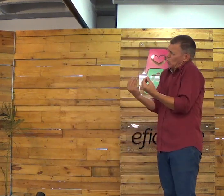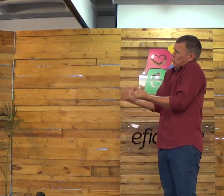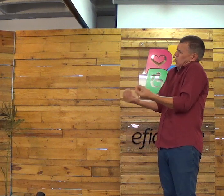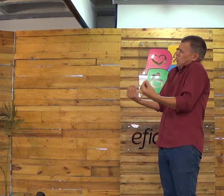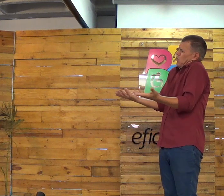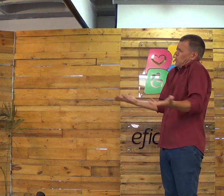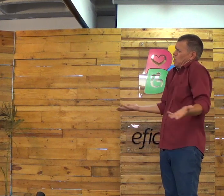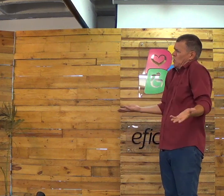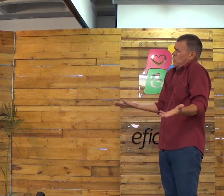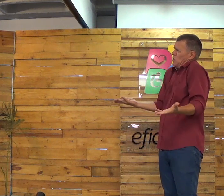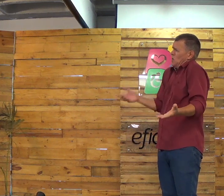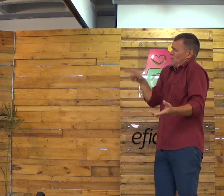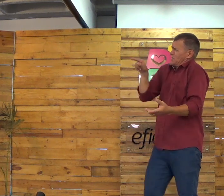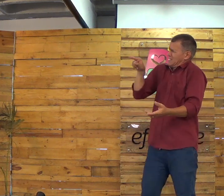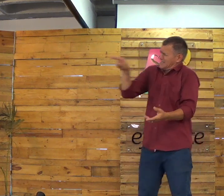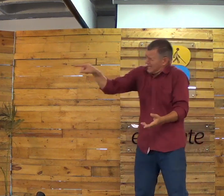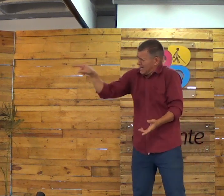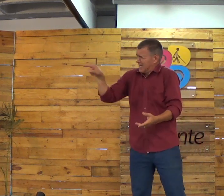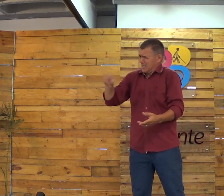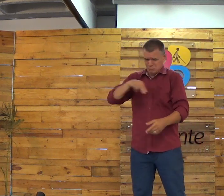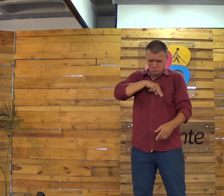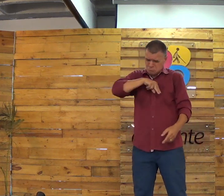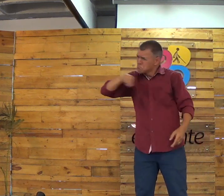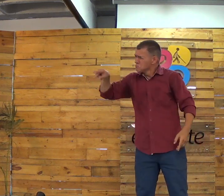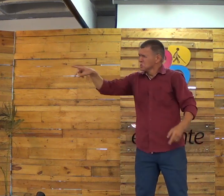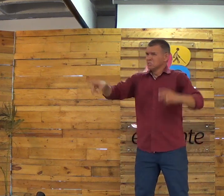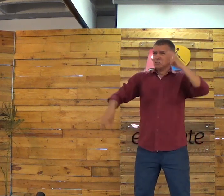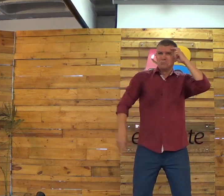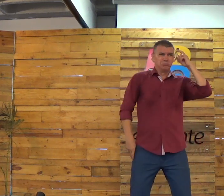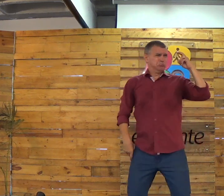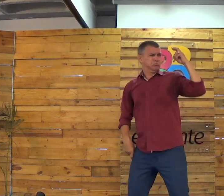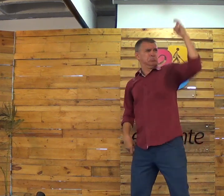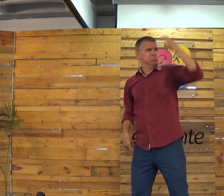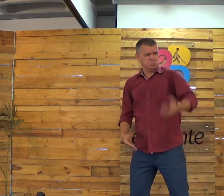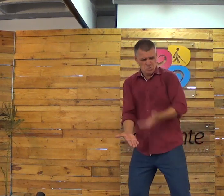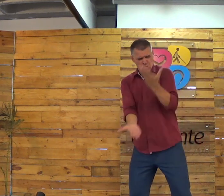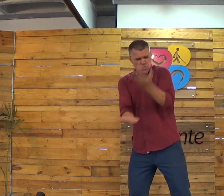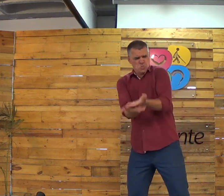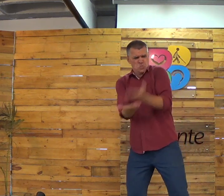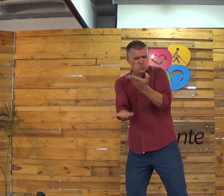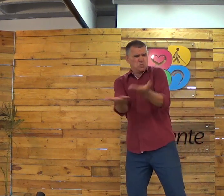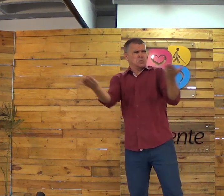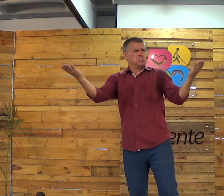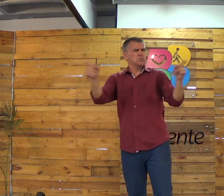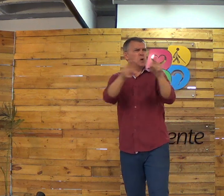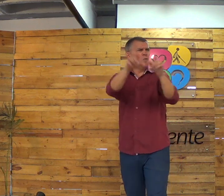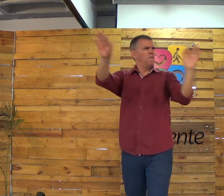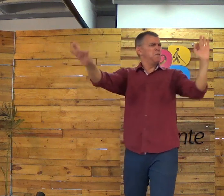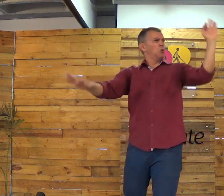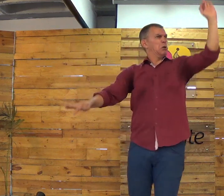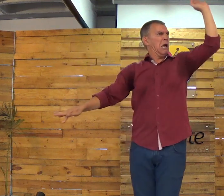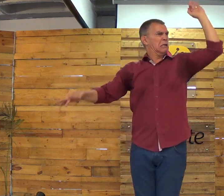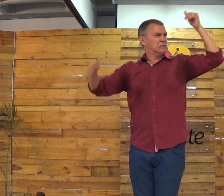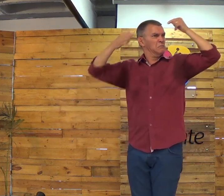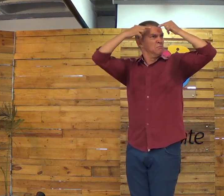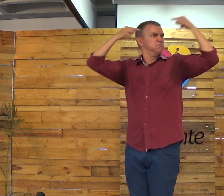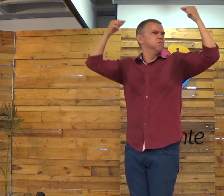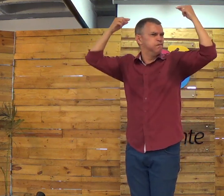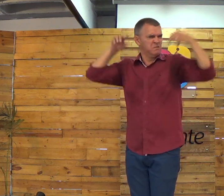Jesus estava tentando explicar para Nicolemos e parece que não está alguém na dele. Como assim que Nicolemos? Você é estudioso